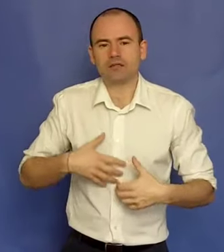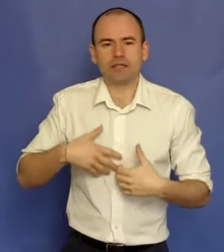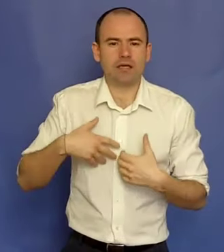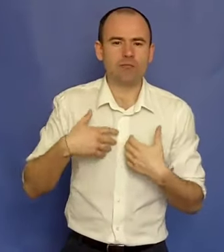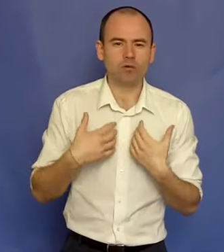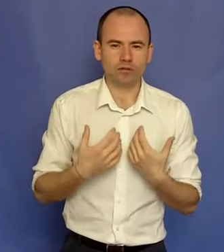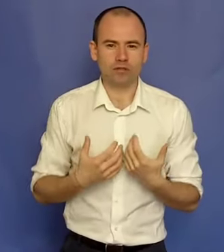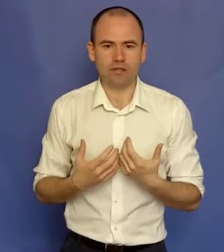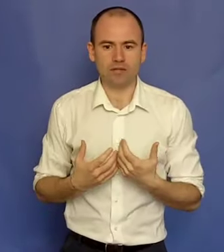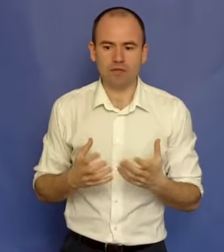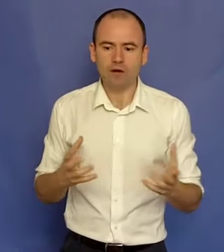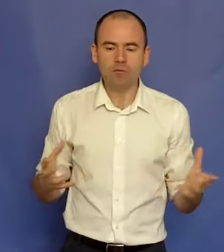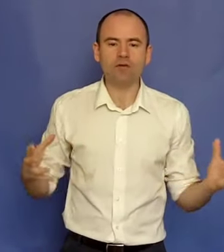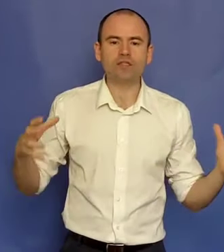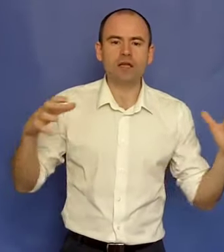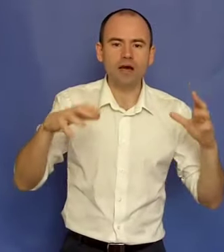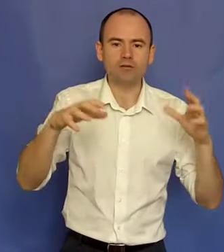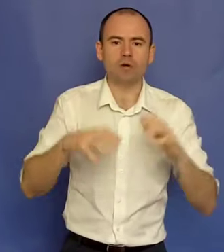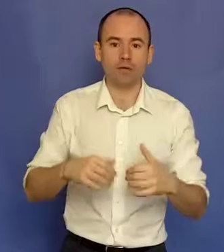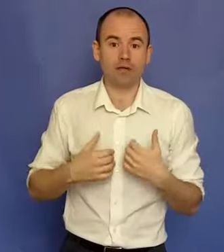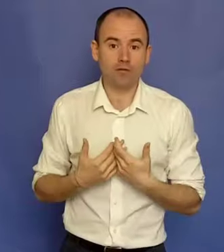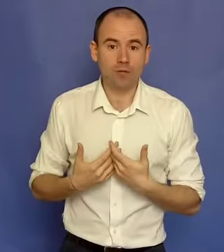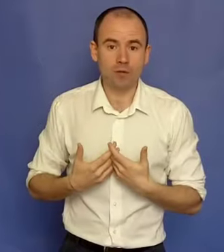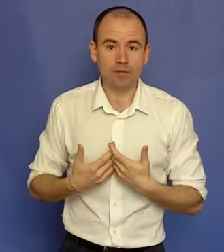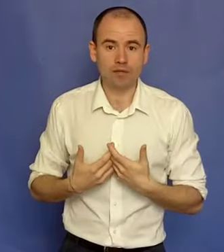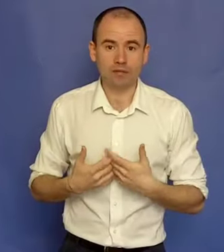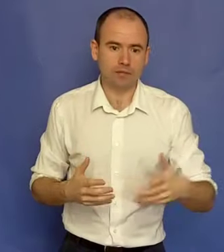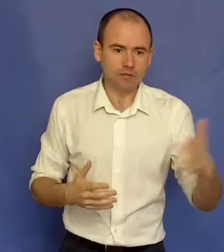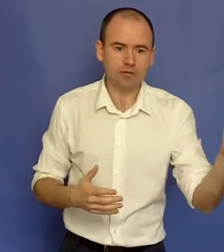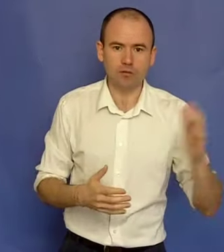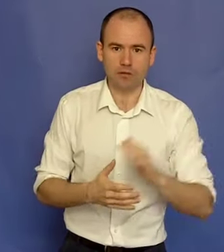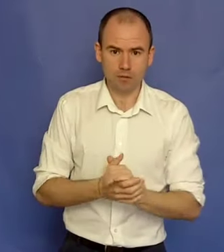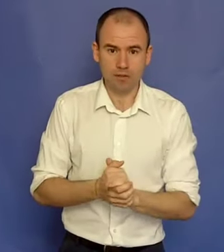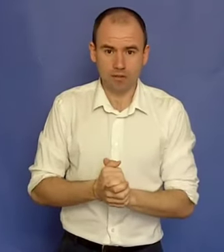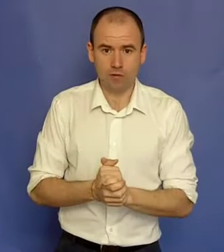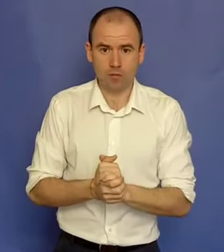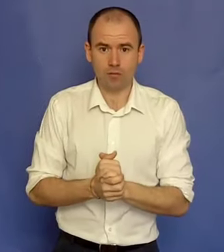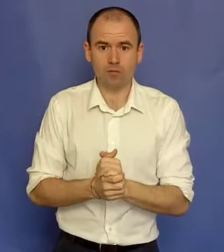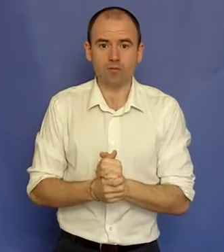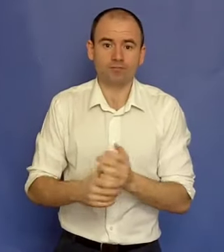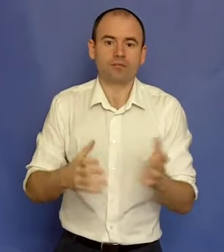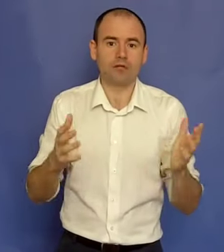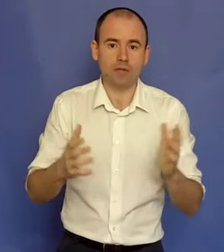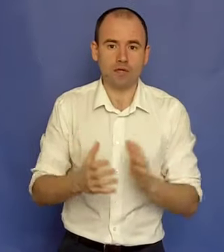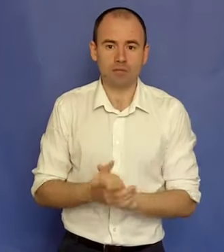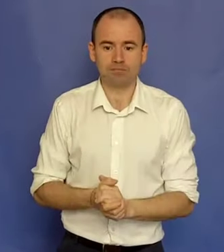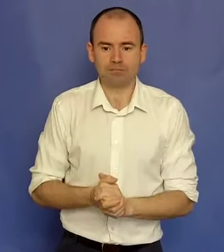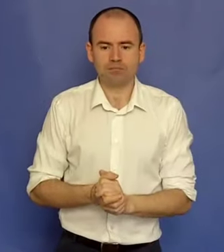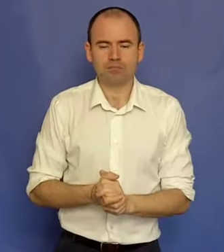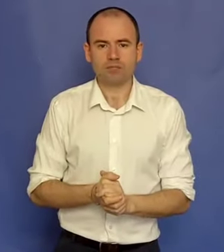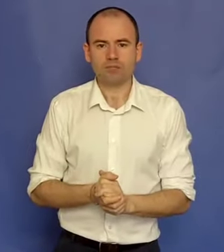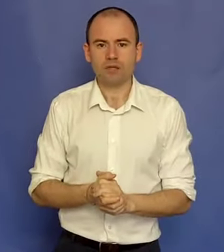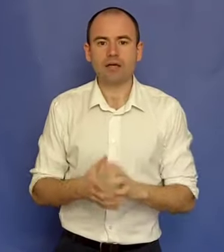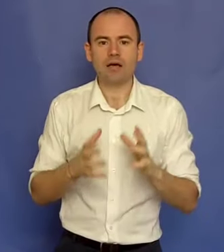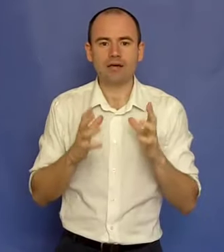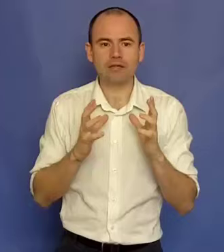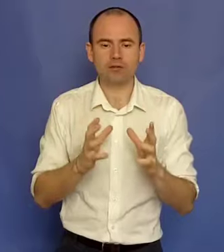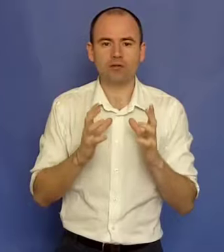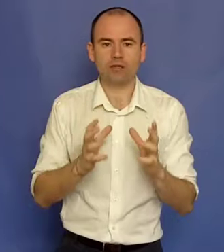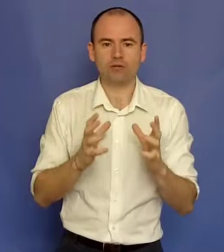trezea emoții în tine, erau poveștile altor oameni care aveau probleme ca tine, în seducție, bărbați care aveau probleme cu femeile. Era extraordinar